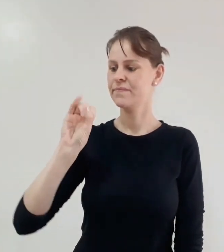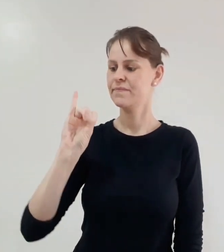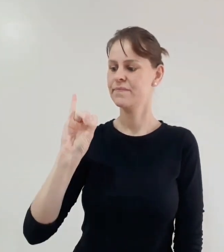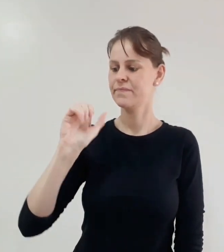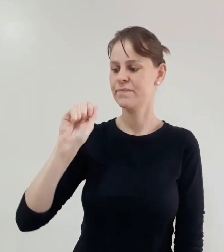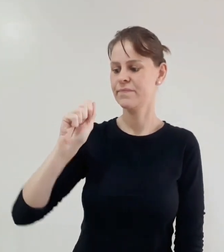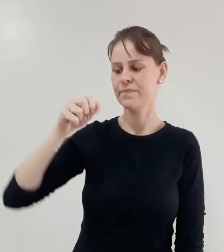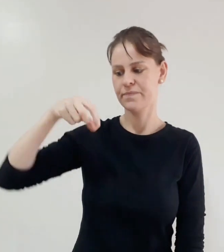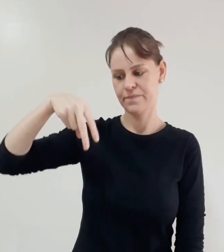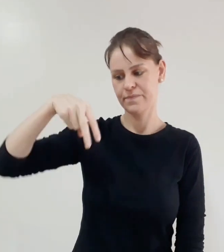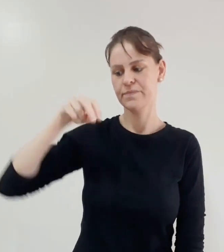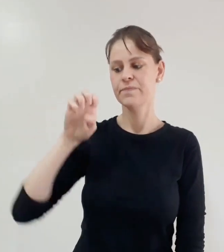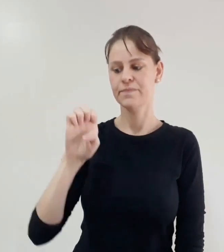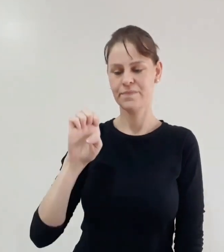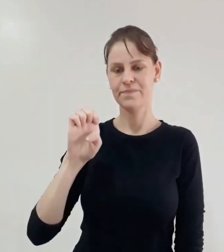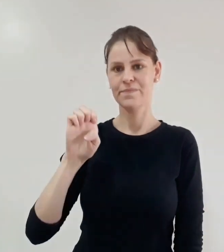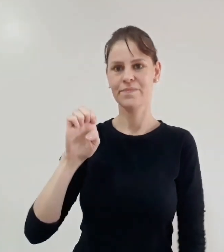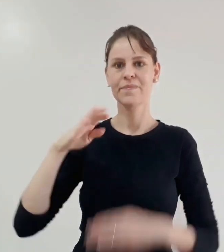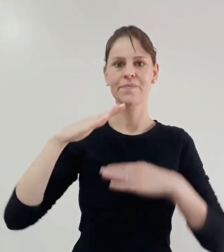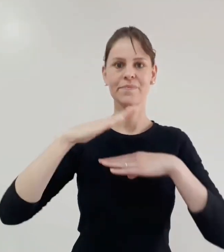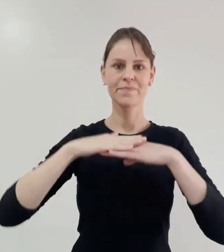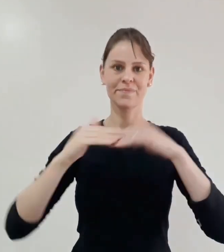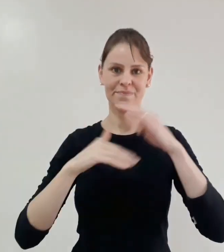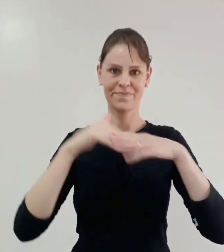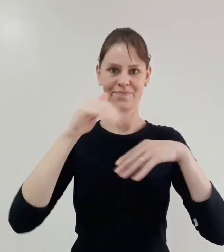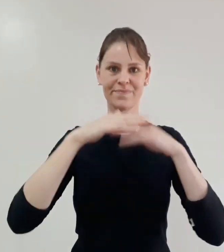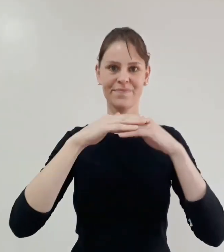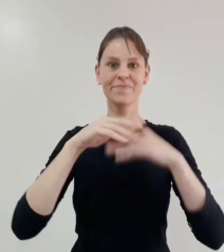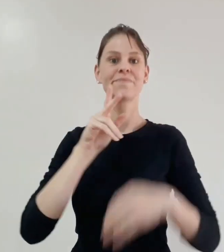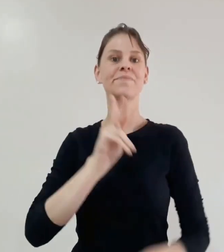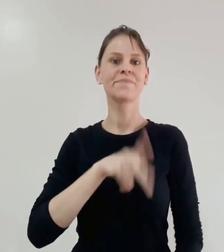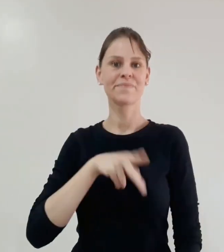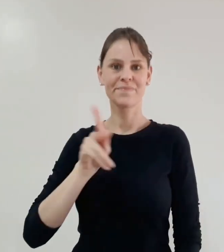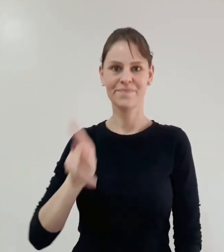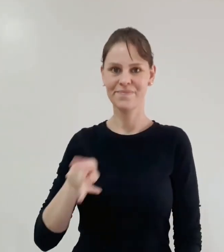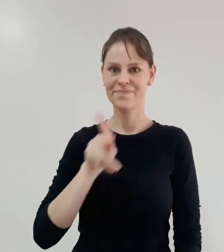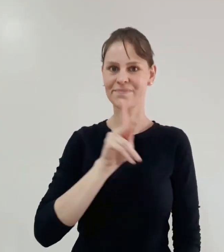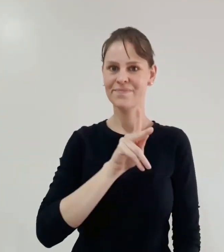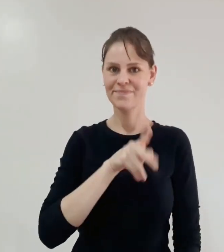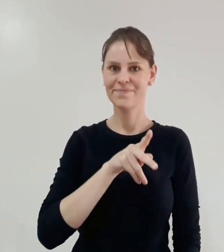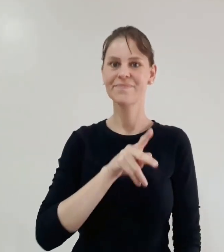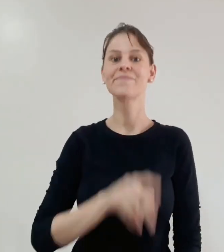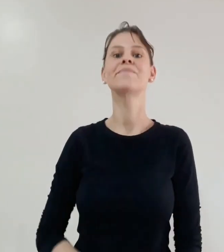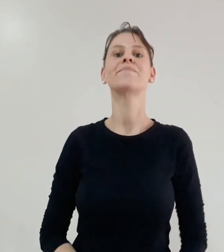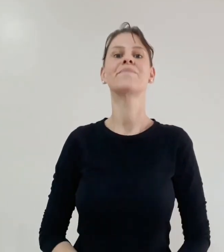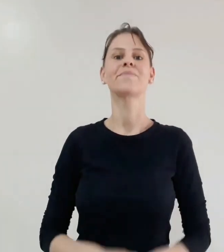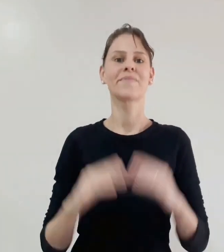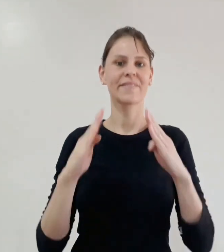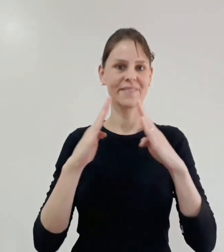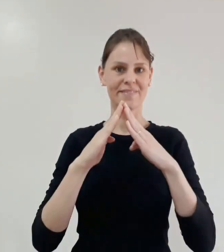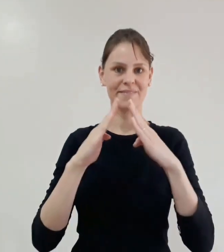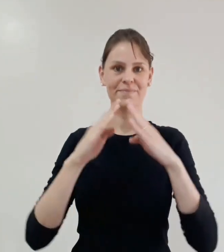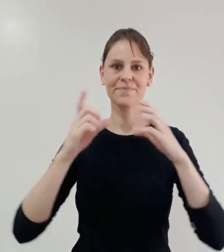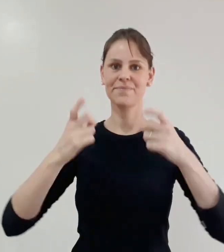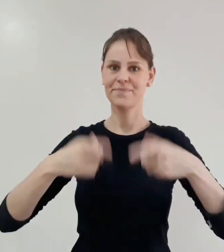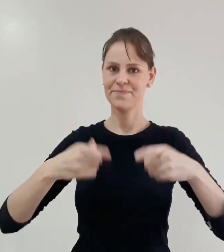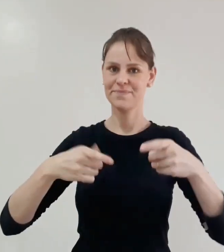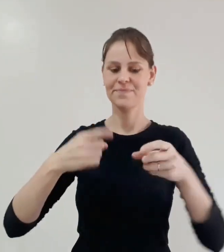Meu nome é Cleidiane e eu trabalho como professora. Atualmente, eu